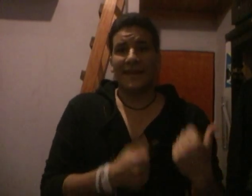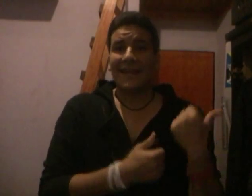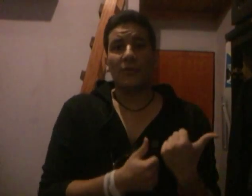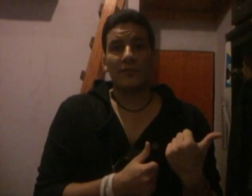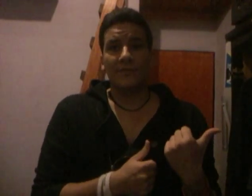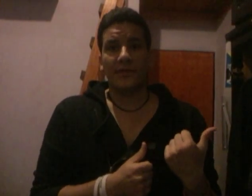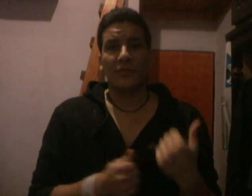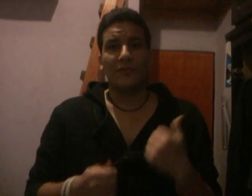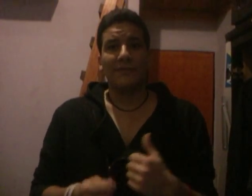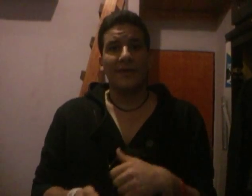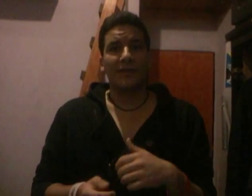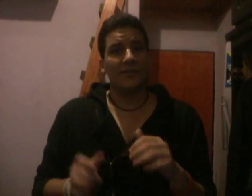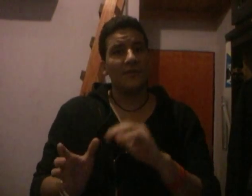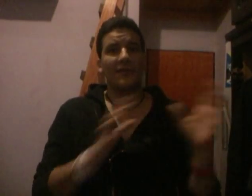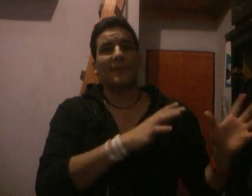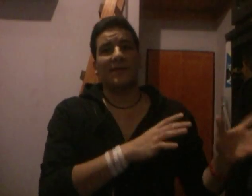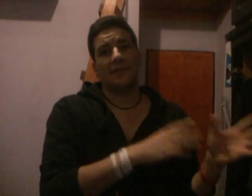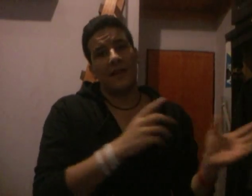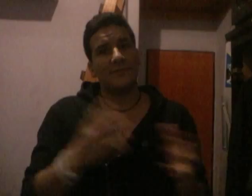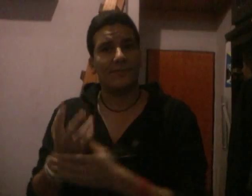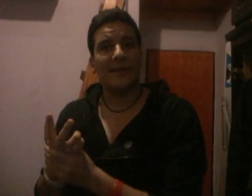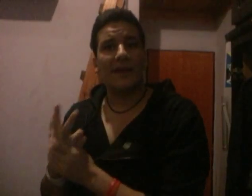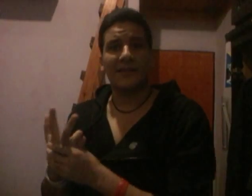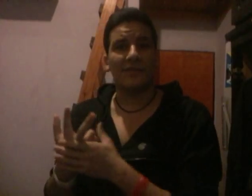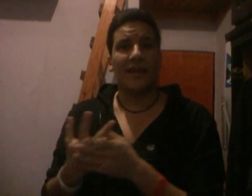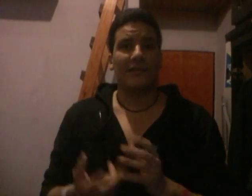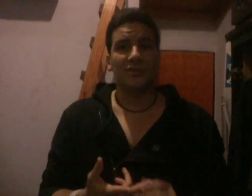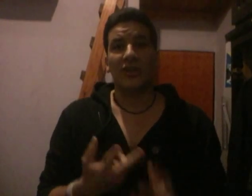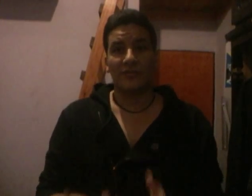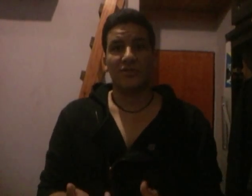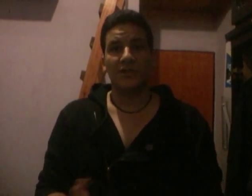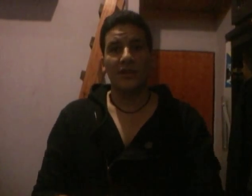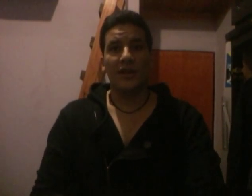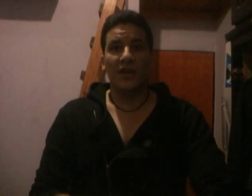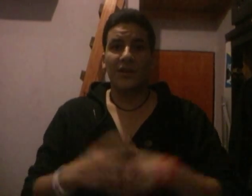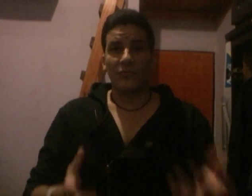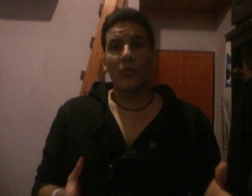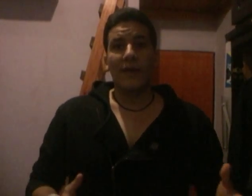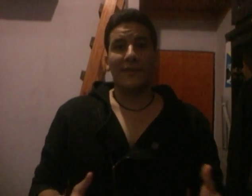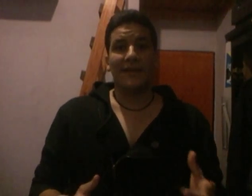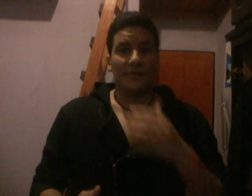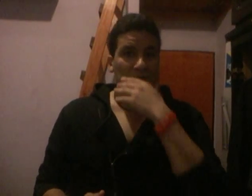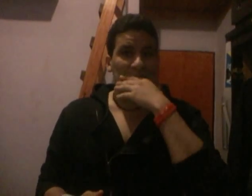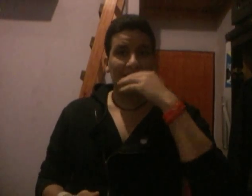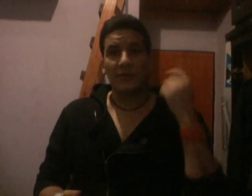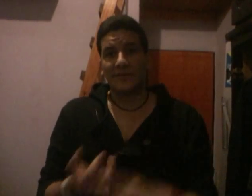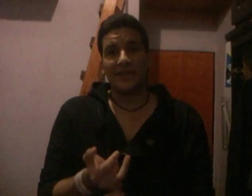era nuevo, es un Batman que no es el que pertenece a las películas de la trilogía El caballero de la noche. Es un nuevo Batman, el cual tendrán que haberlo presentado